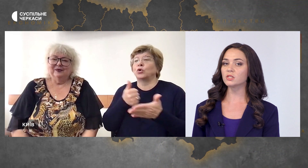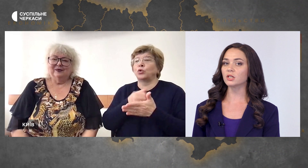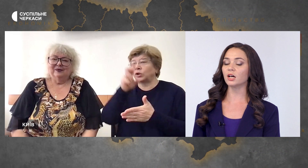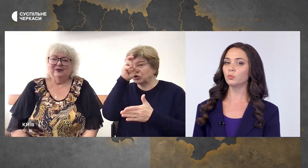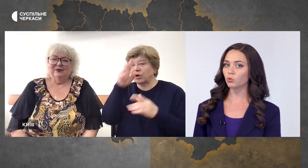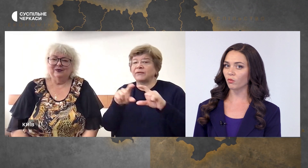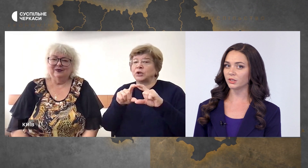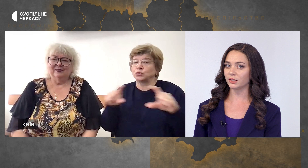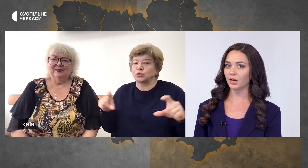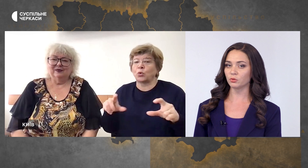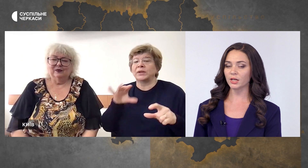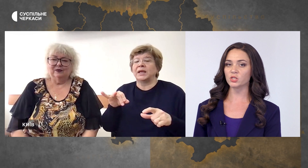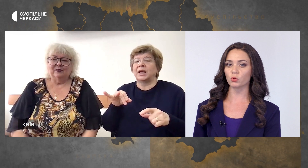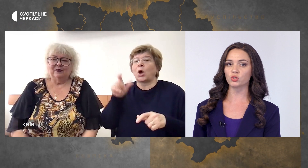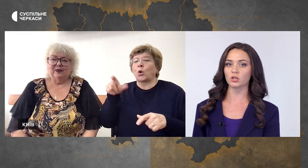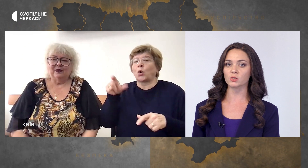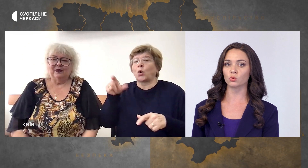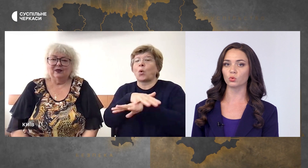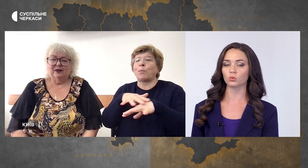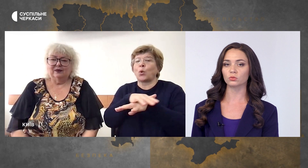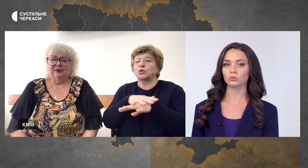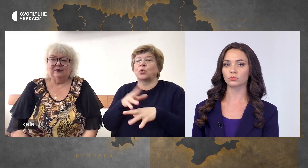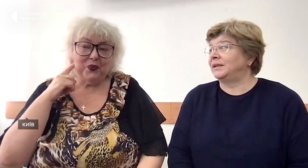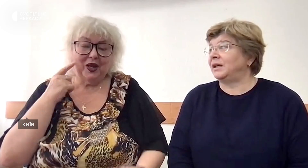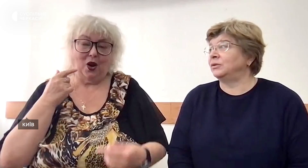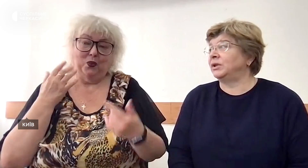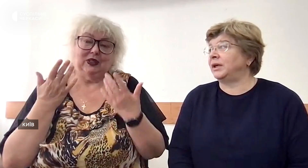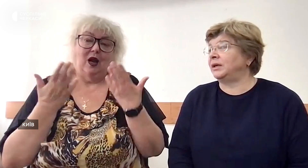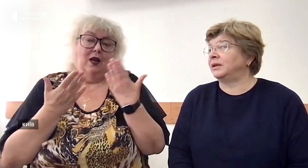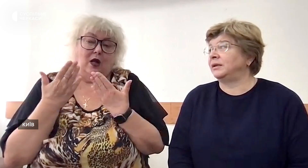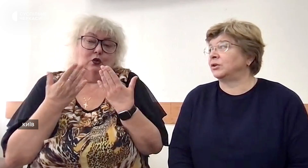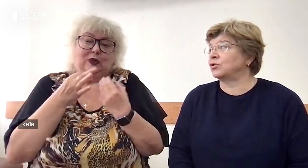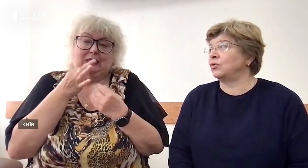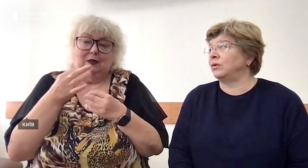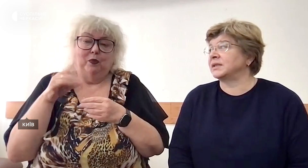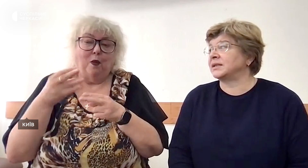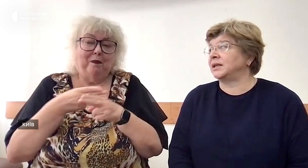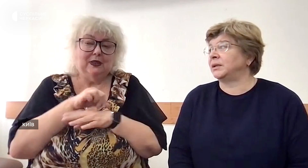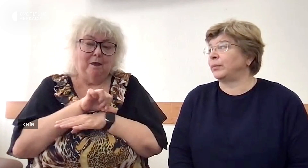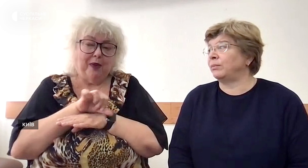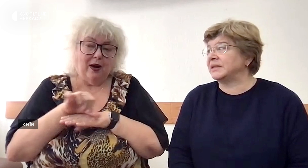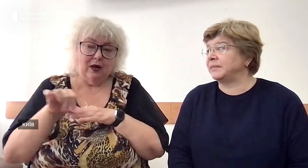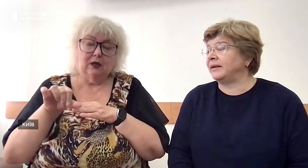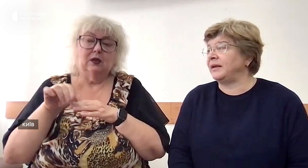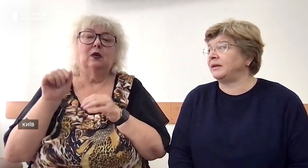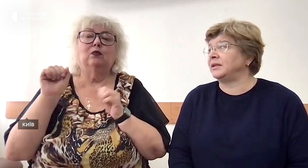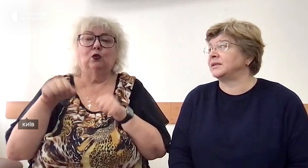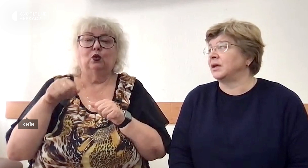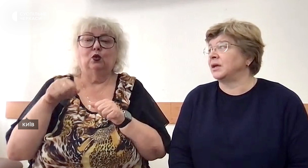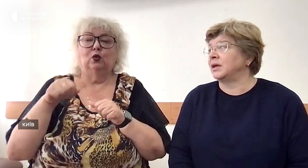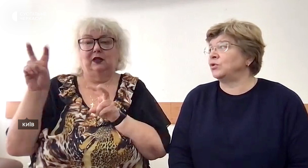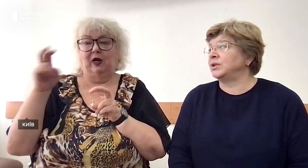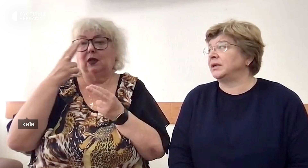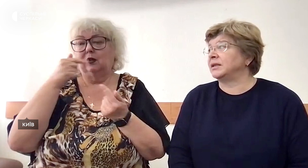громадський простір адаптовані для людей із порушеннями слуху? Для глухих, якщо сказати про безбар